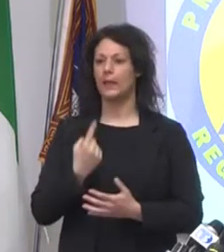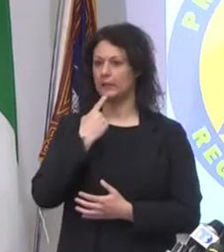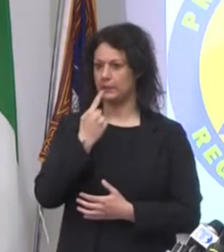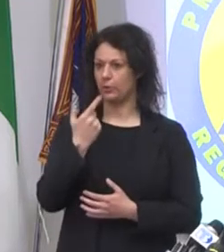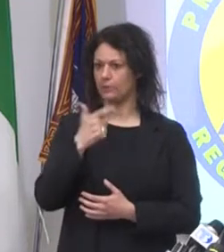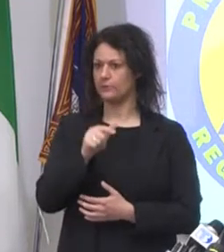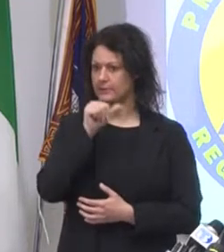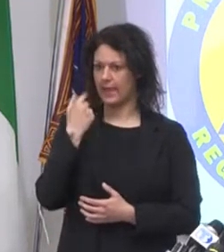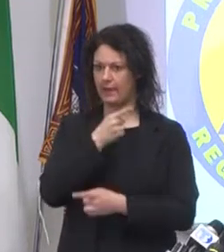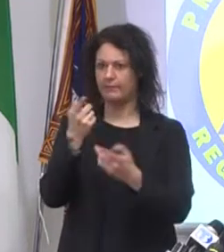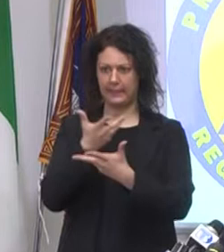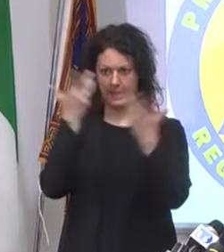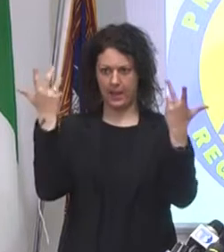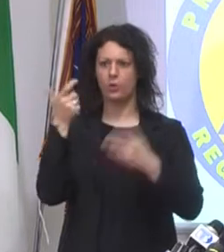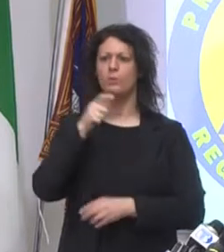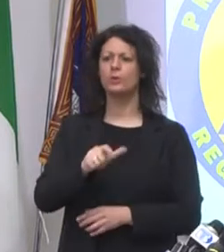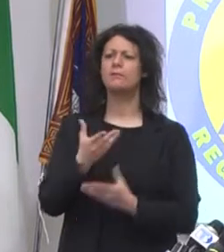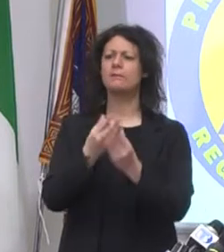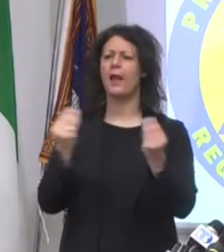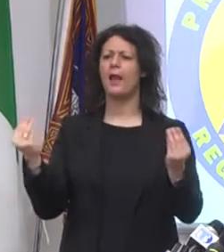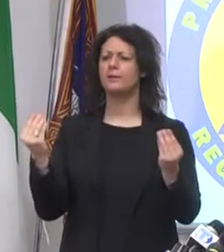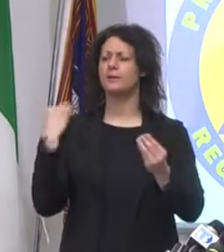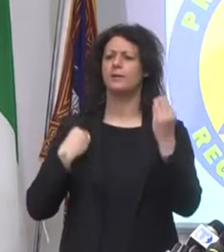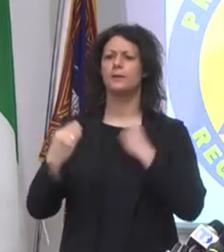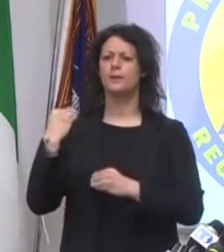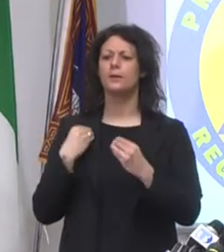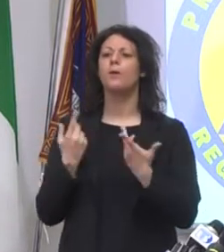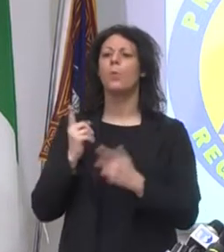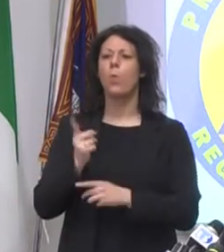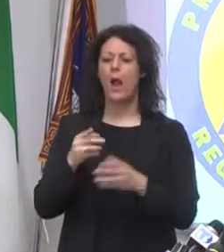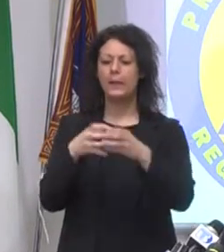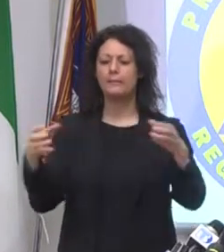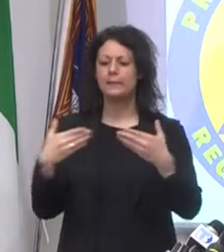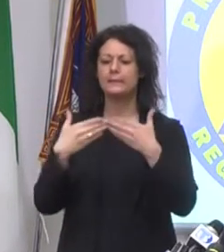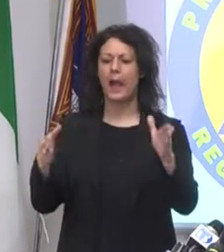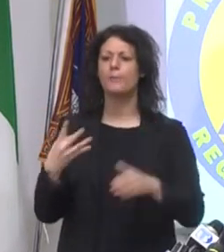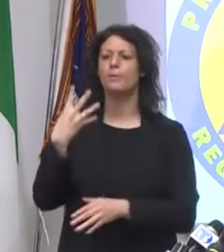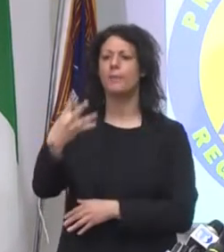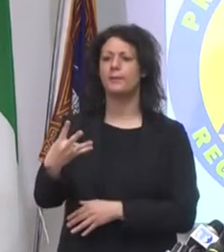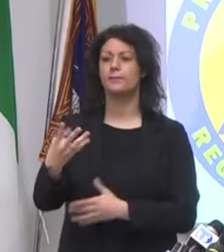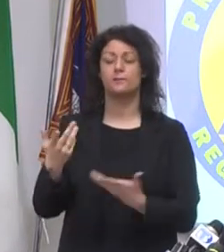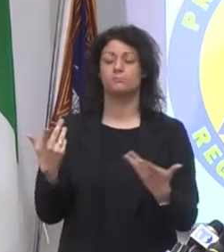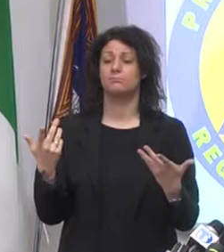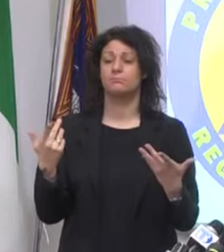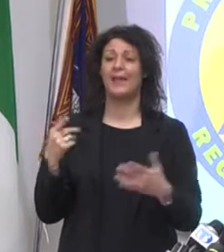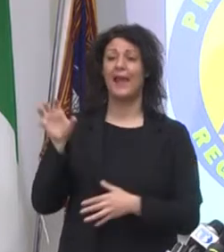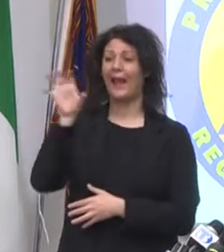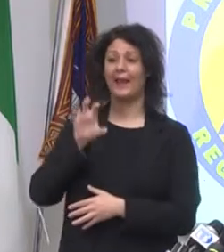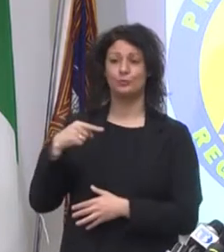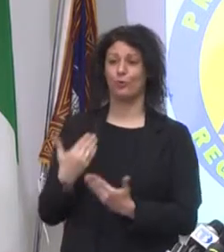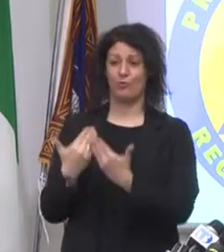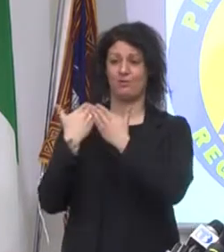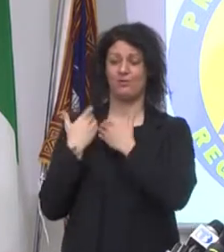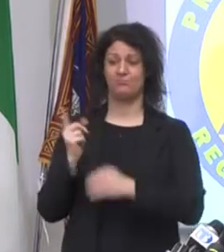questo aspetto perché tanti mi chiedono ma quali imprese aprirà martedì mattina? La regione non può aprire nessuna impresa